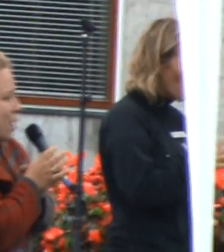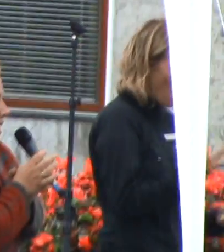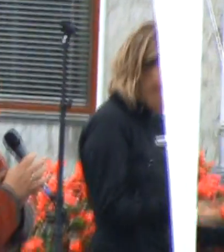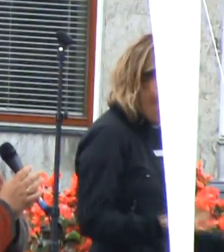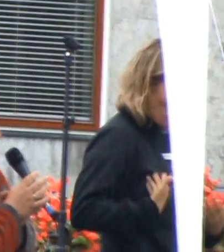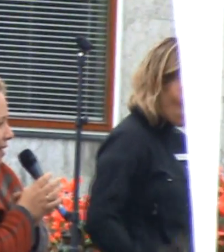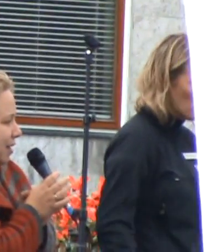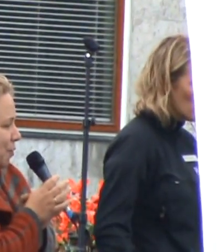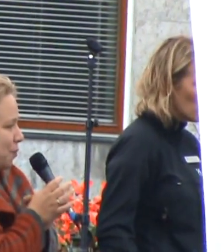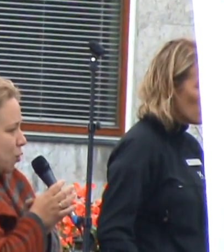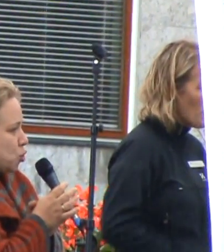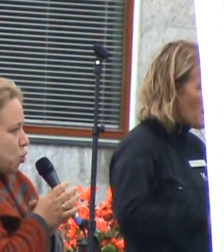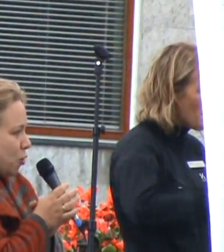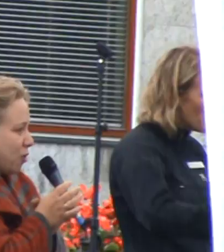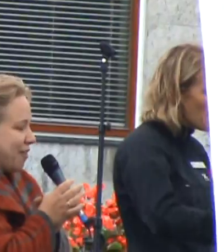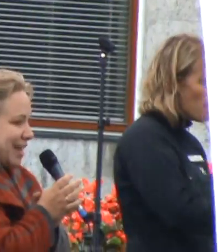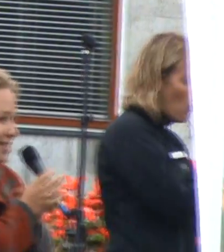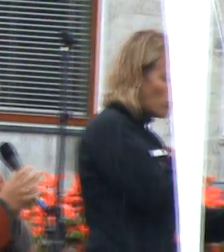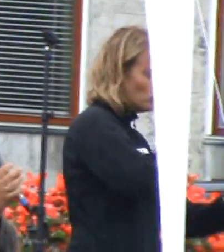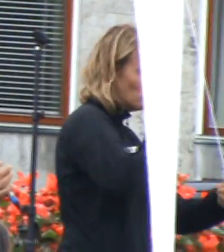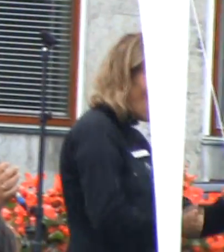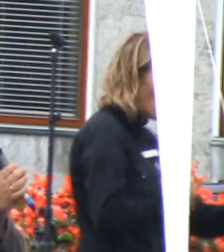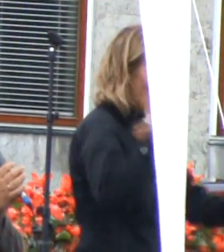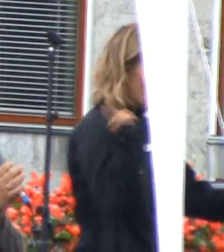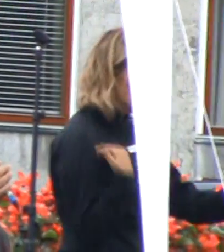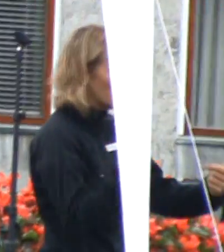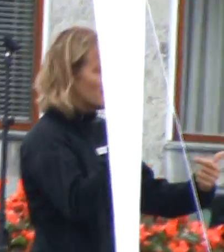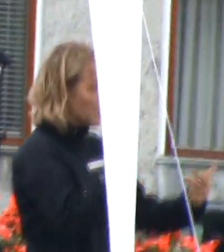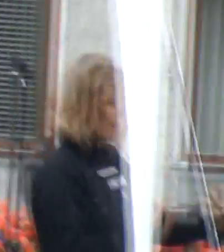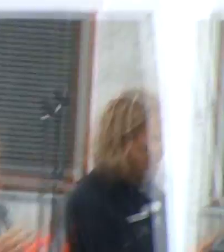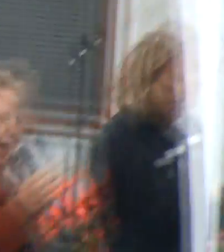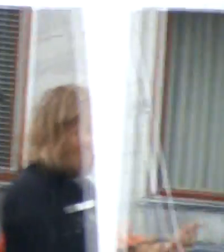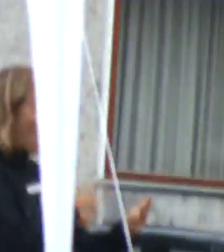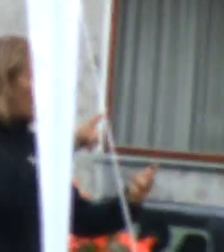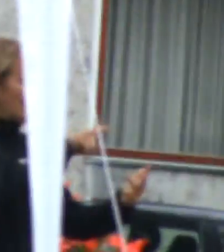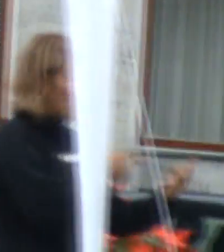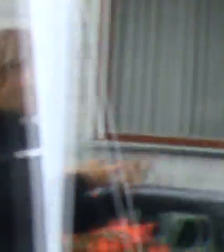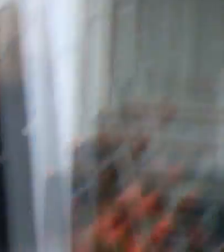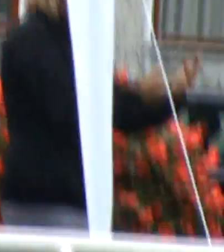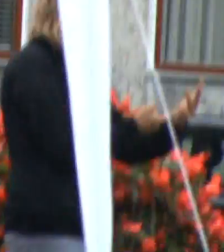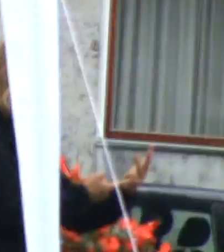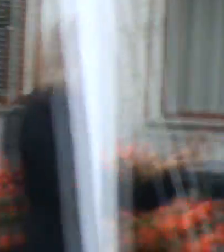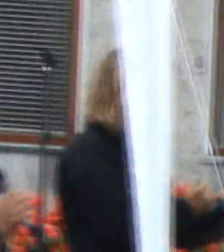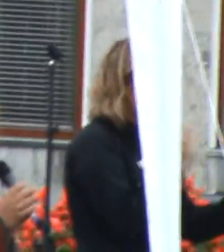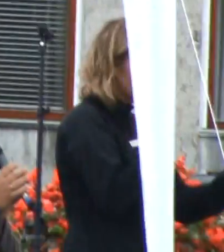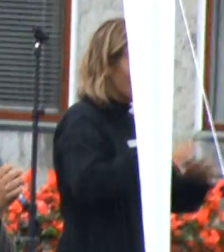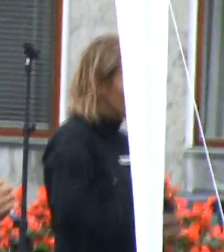Bliver man nu alt det, både tung og vanskelig og svag og krævende af at sidde ned?